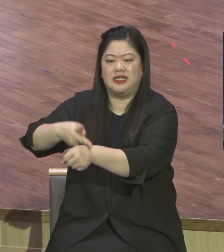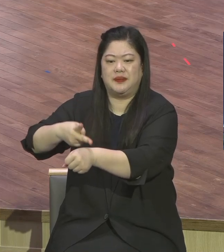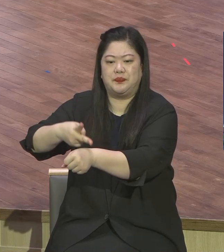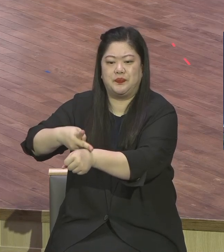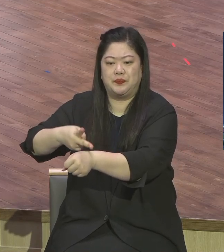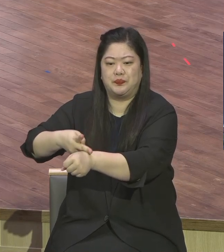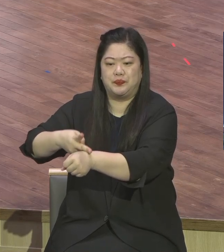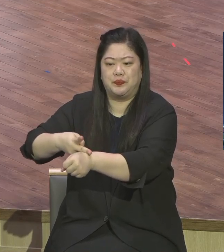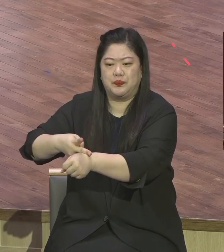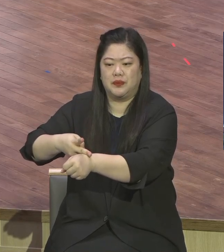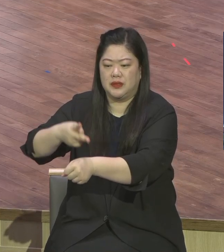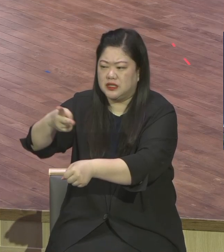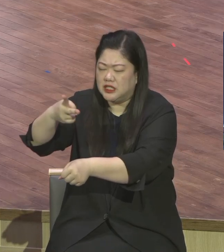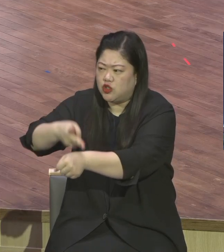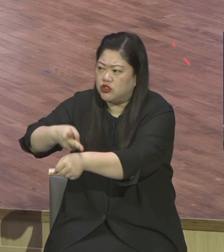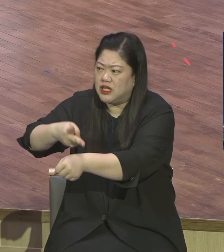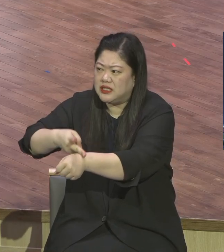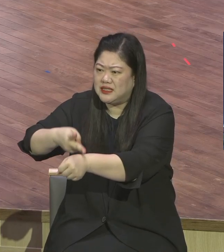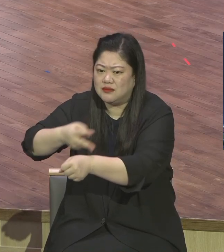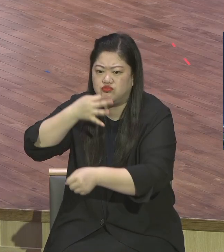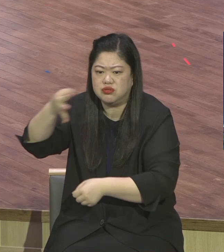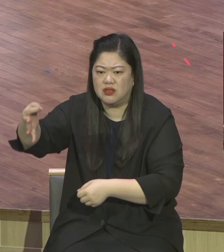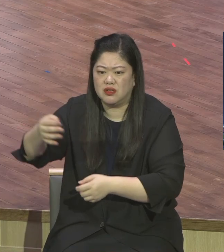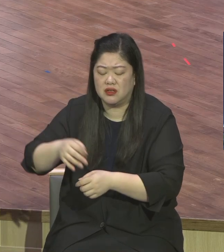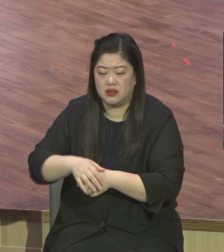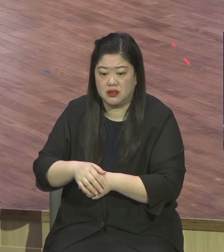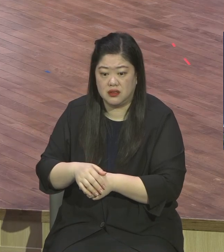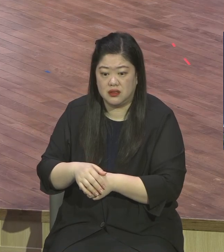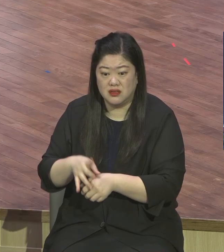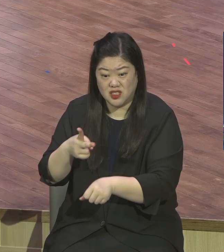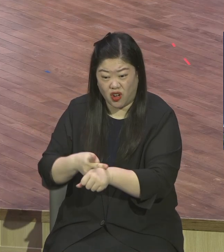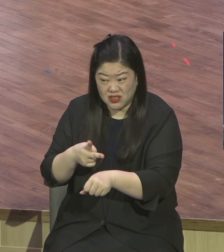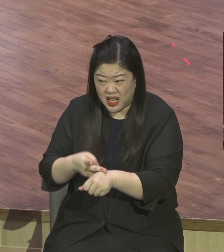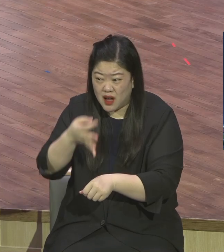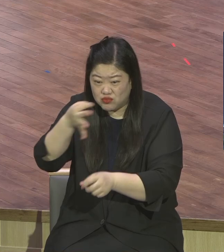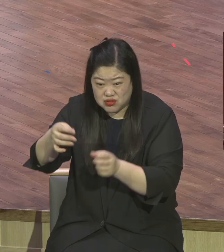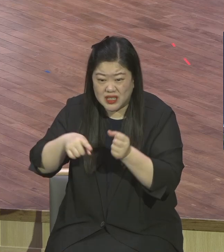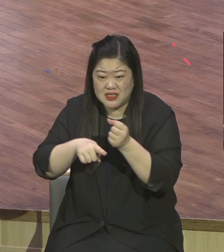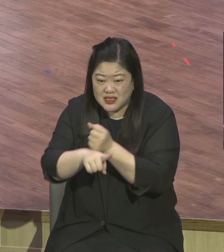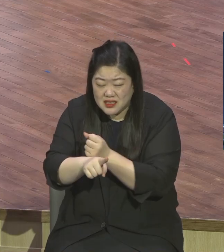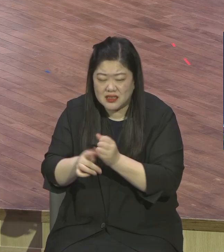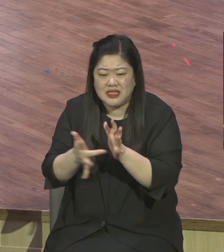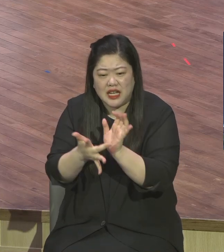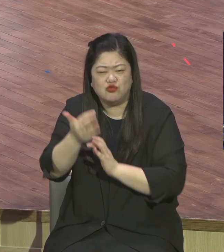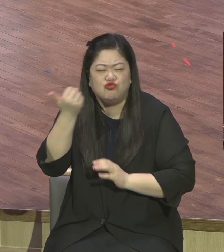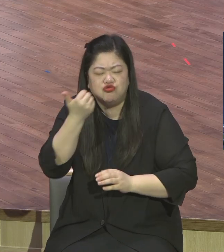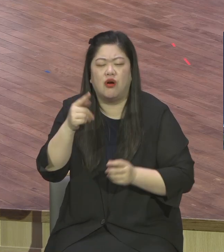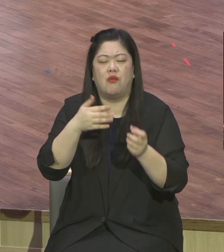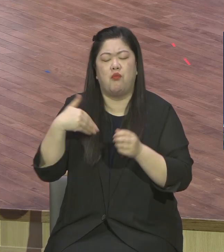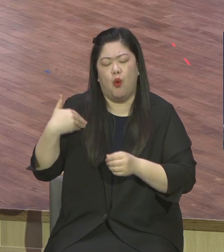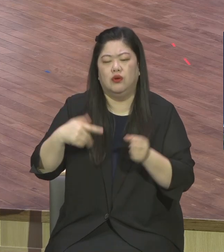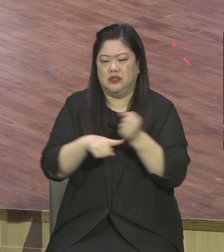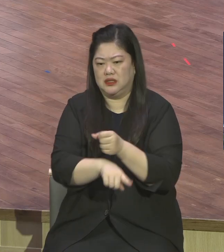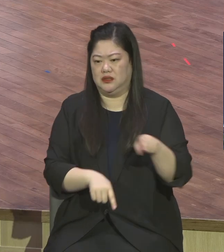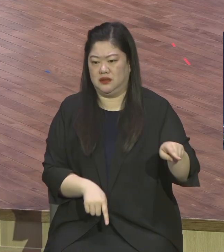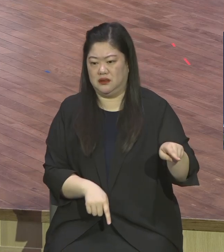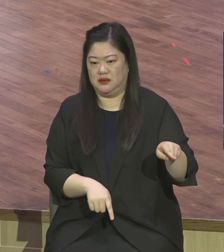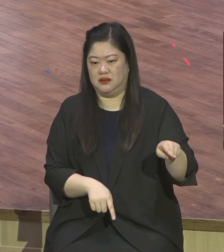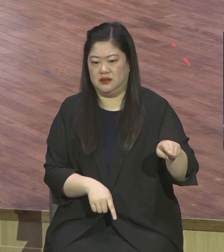몰라. 선생님 내가 무슨 선한 일을 하여야 선한